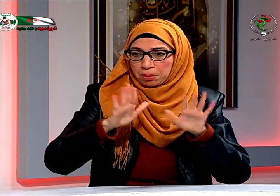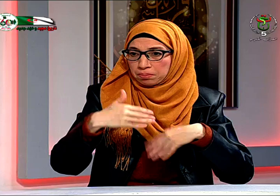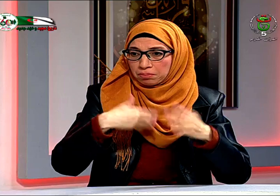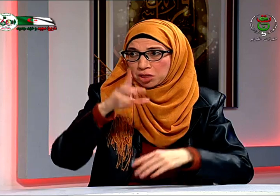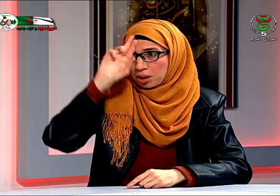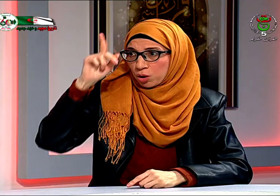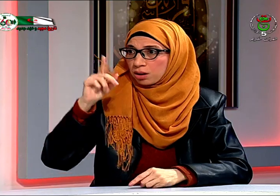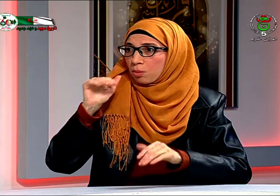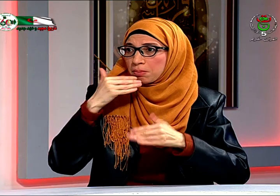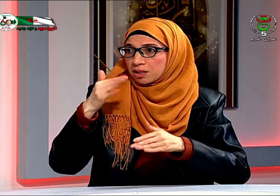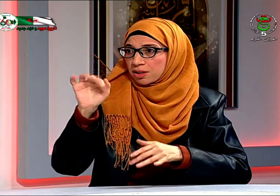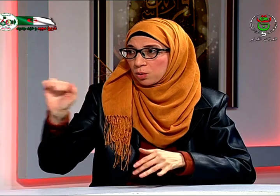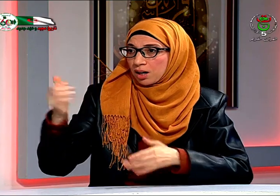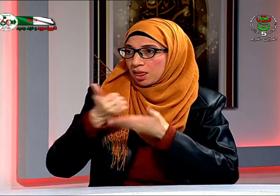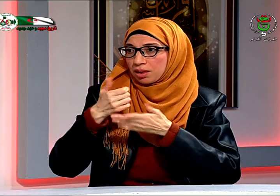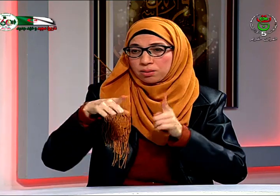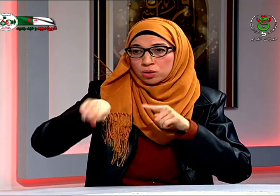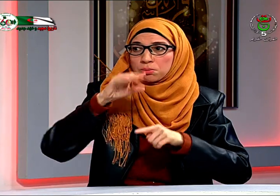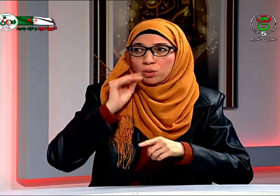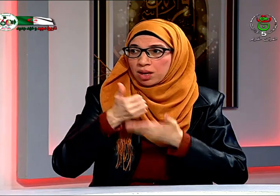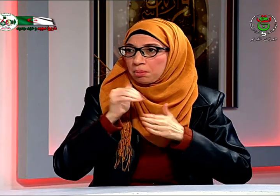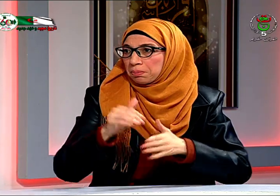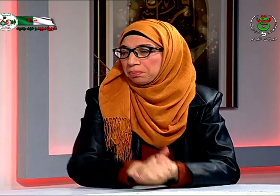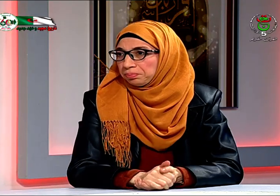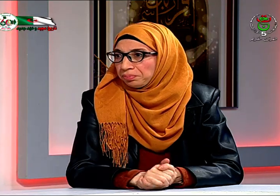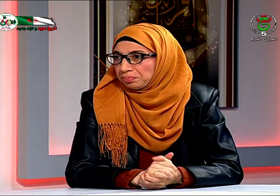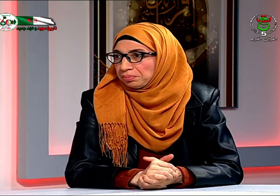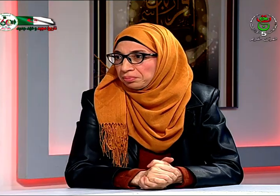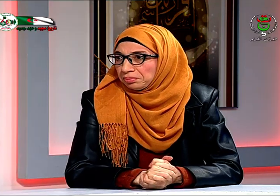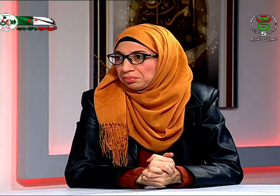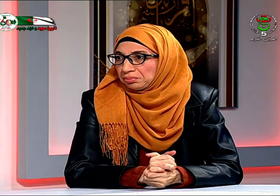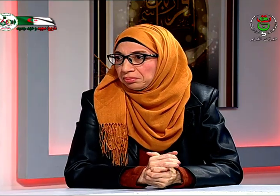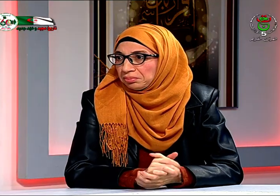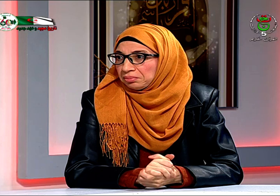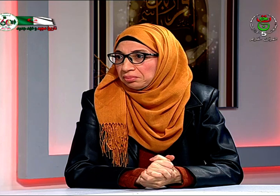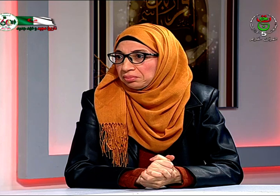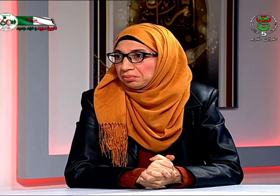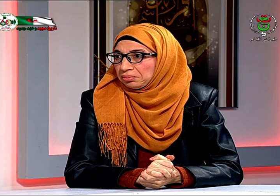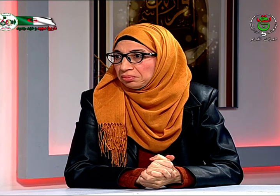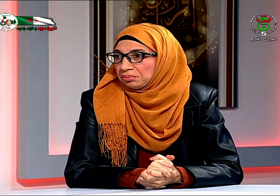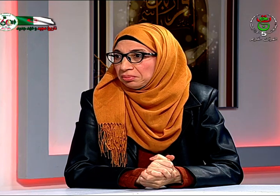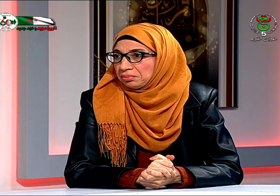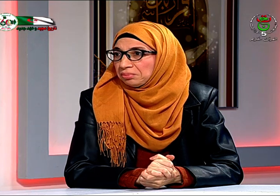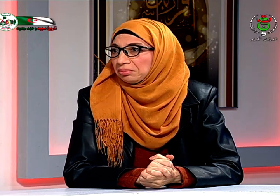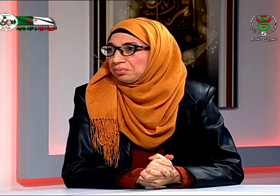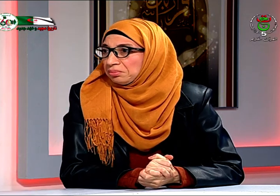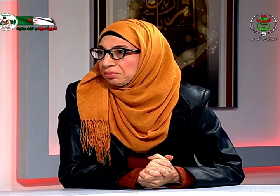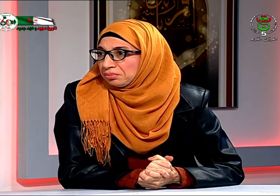الأشياء مع الكل كل إخوتي كانوا يتعاملون معي نقطة مهمة كيف كان